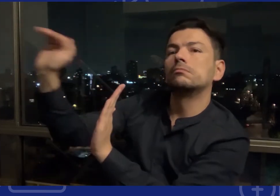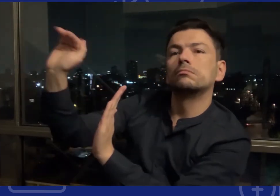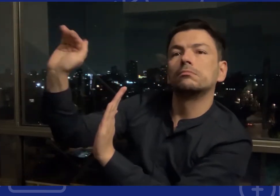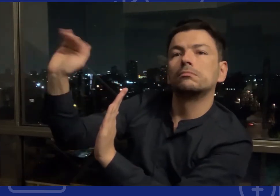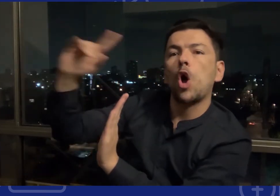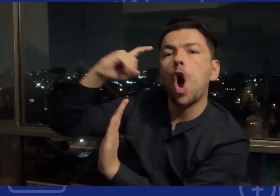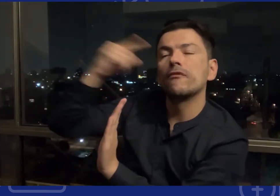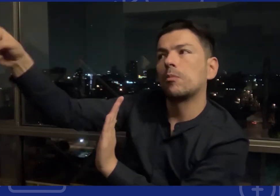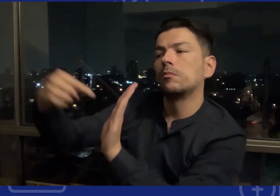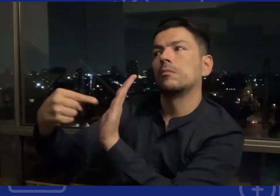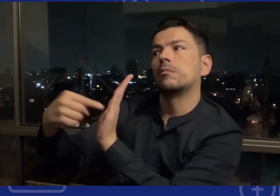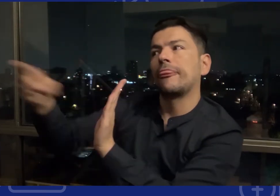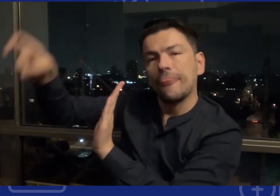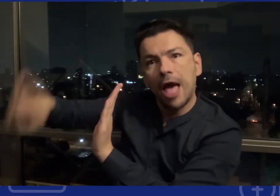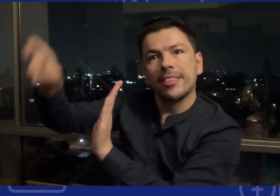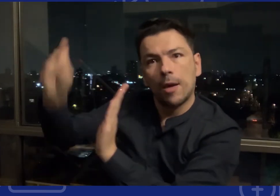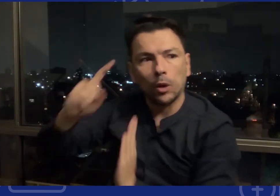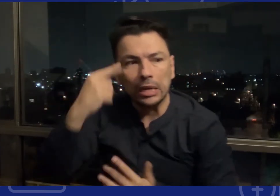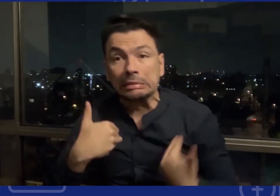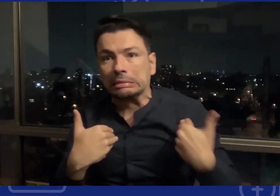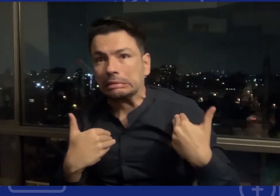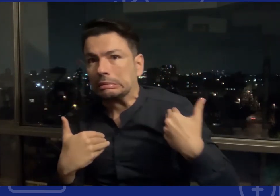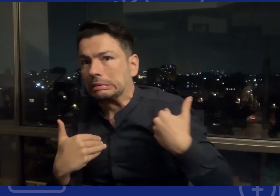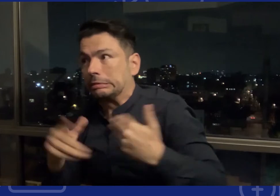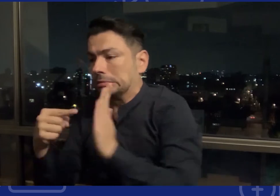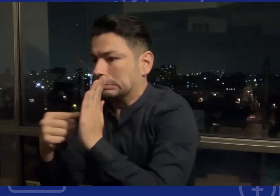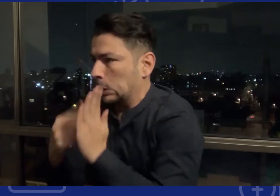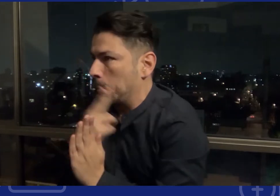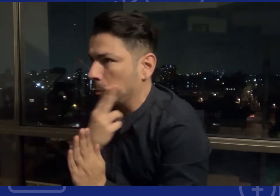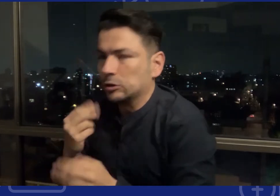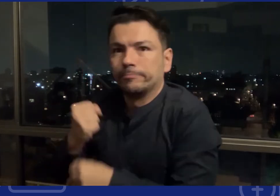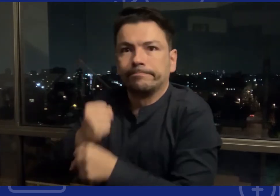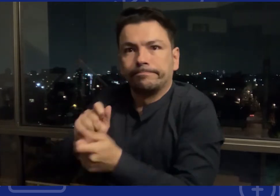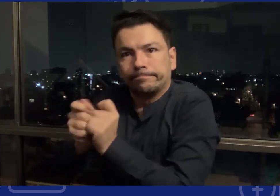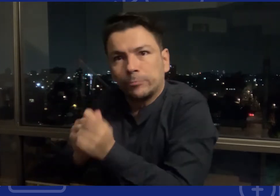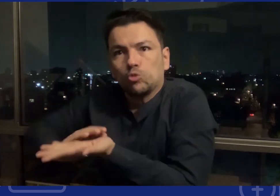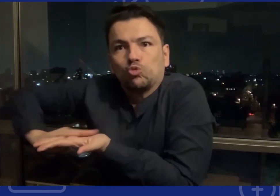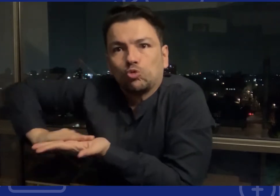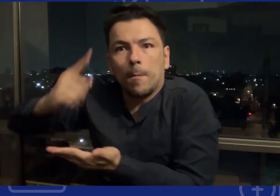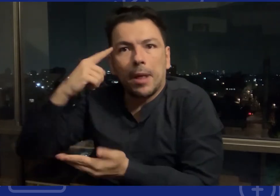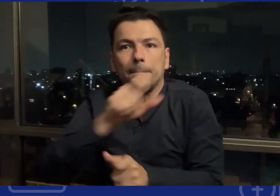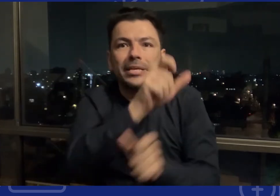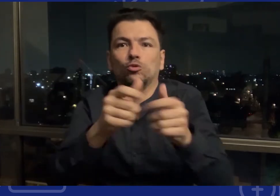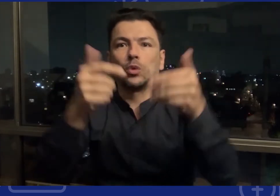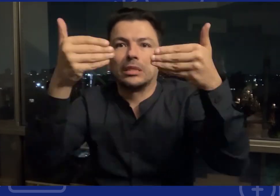Unidas tiene que estar haciendo una insistencia constante frente al gobierno para que trabaje por estas recomendaciones y haga las